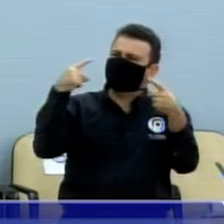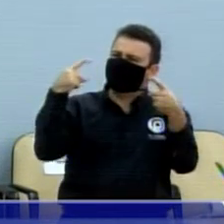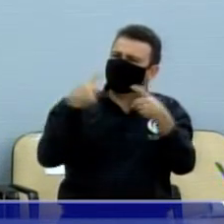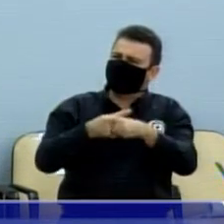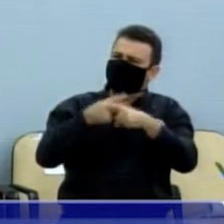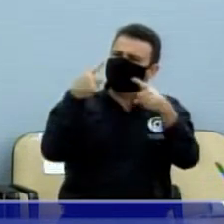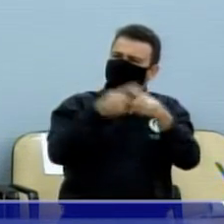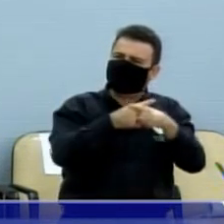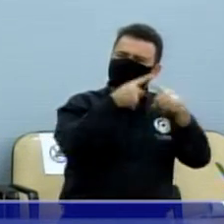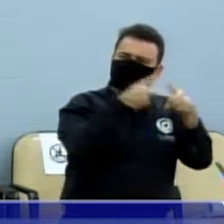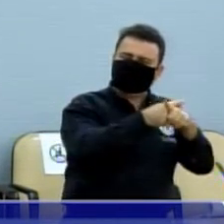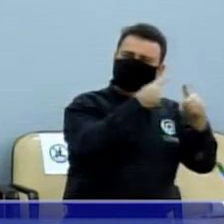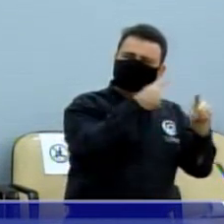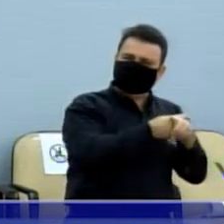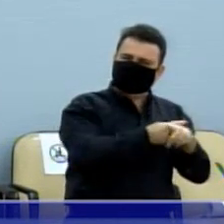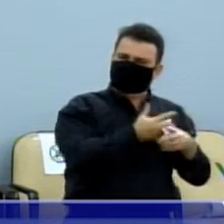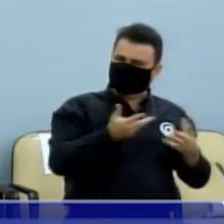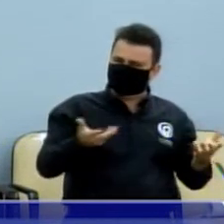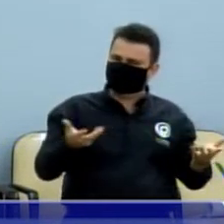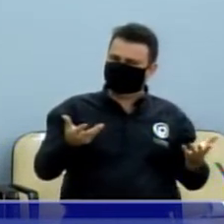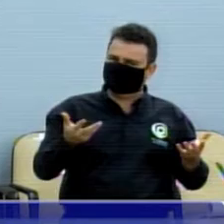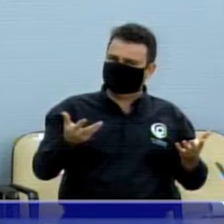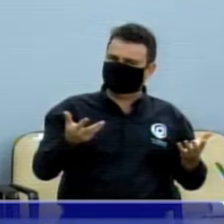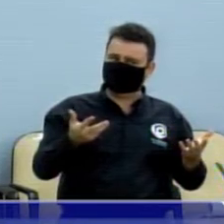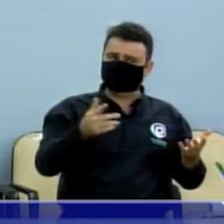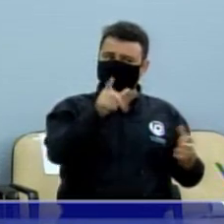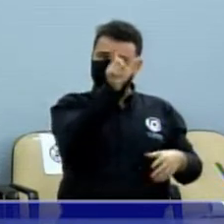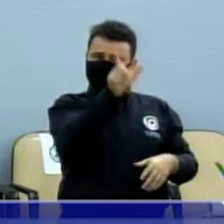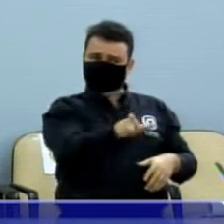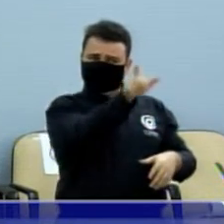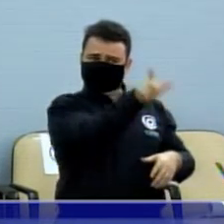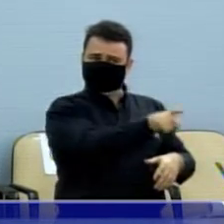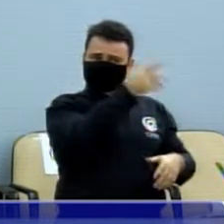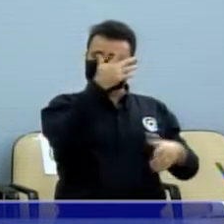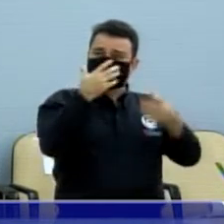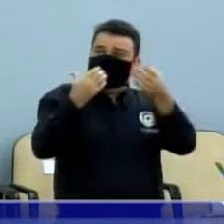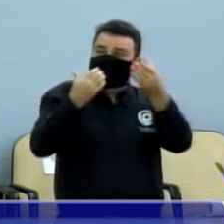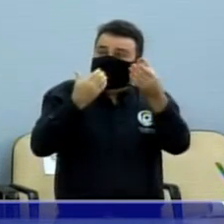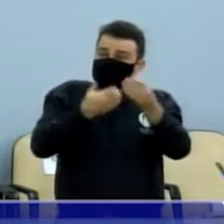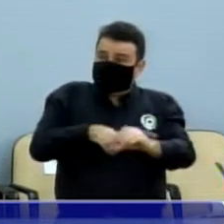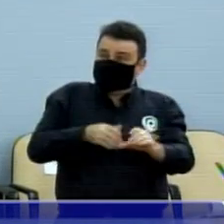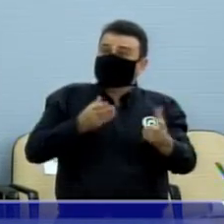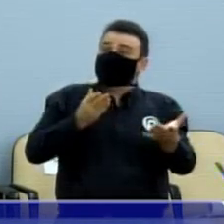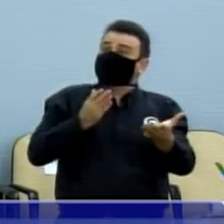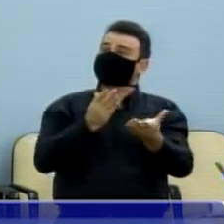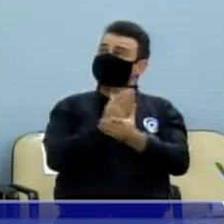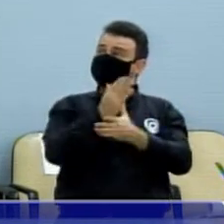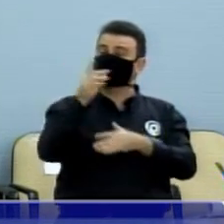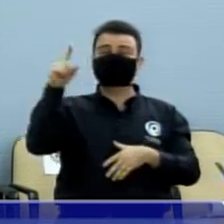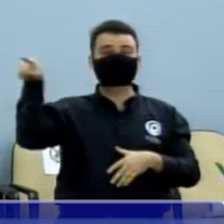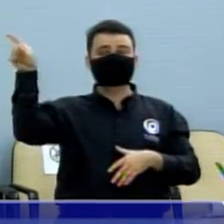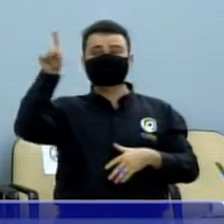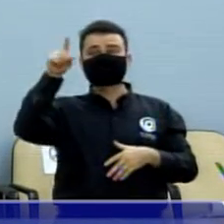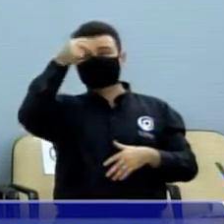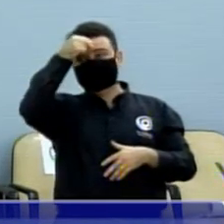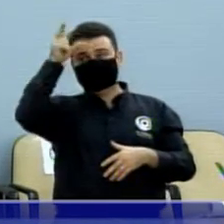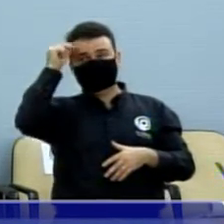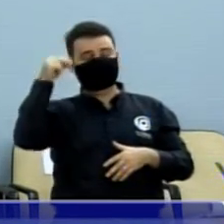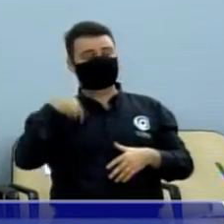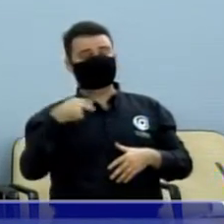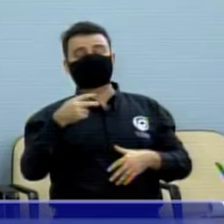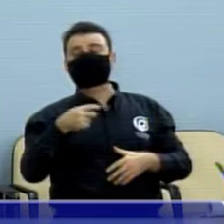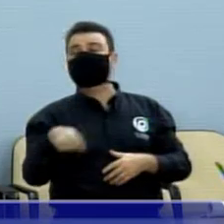deslealdade imensa com os aprovados no concurso. Uma brincadeira de mau gosto é essa